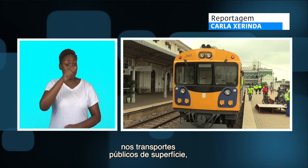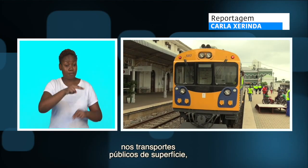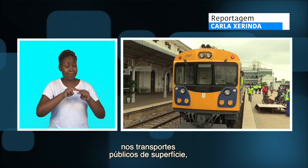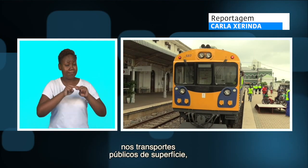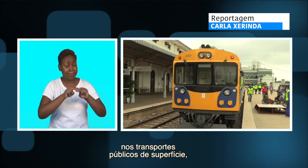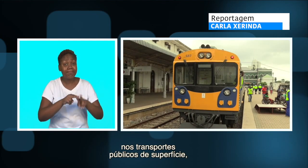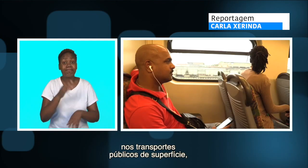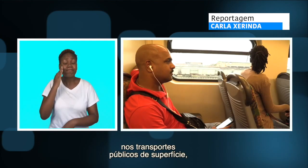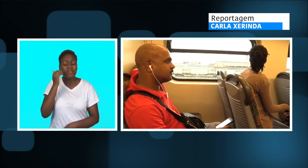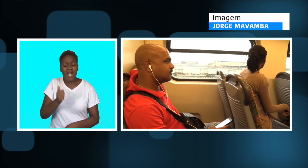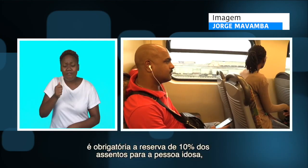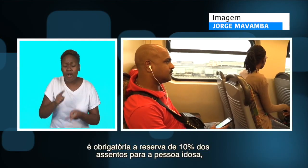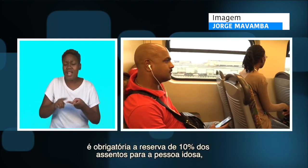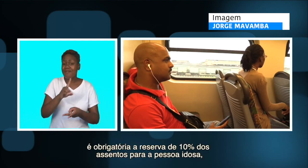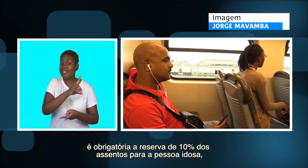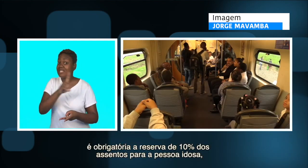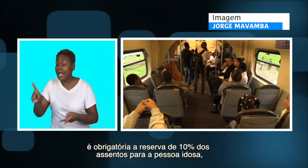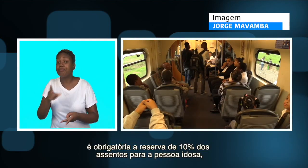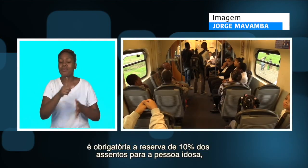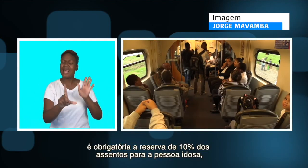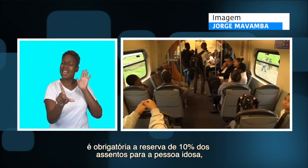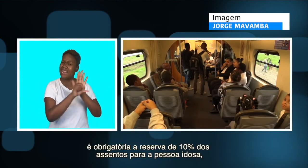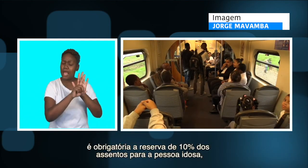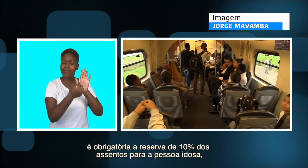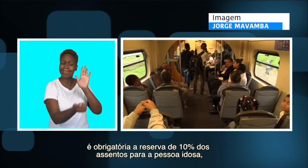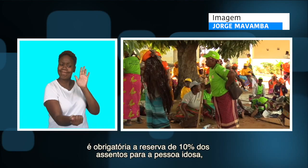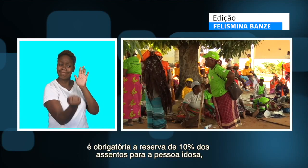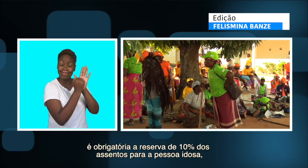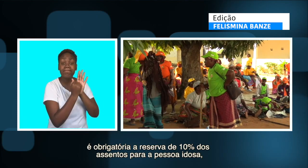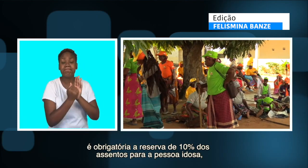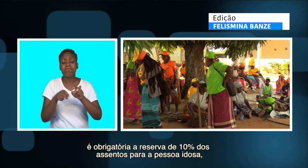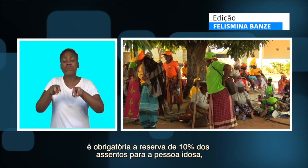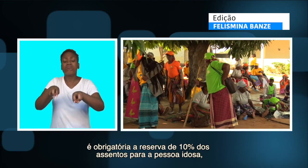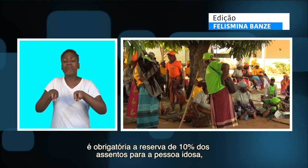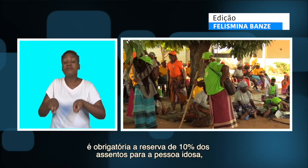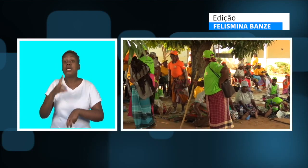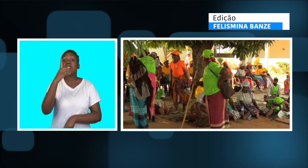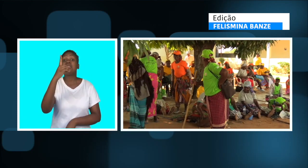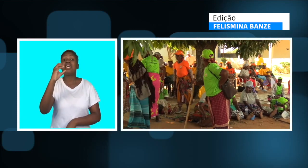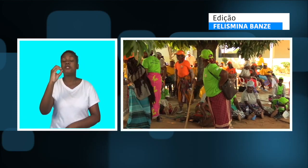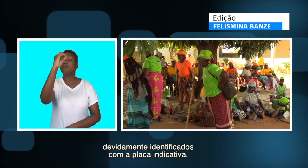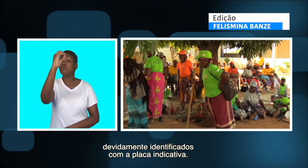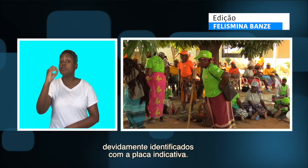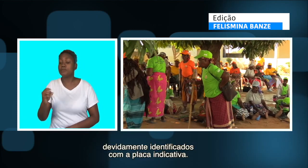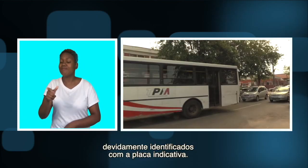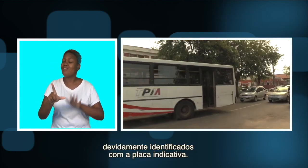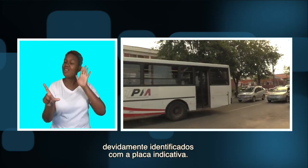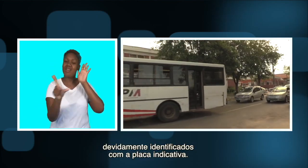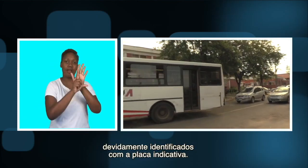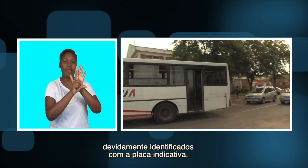públicos de superfície, é obrigatória a reserva de 10% dos assentos para a pessoa idosa devidamente